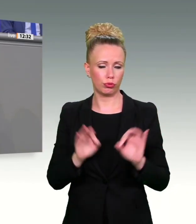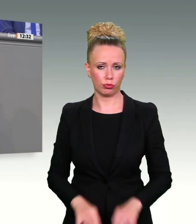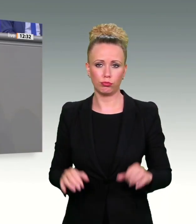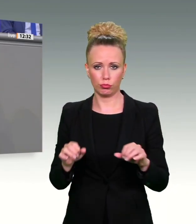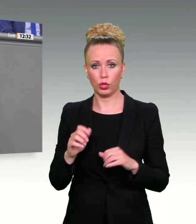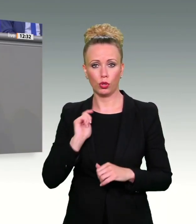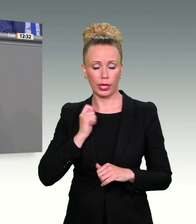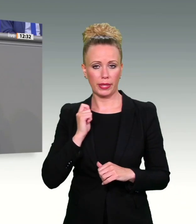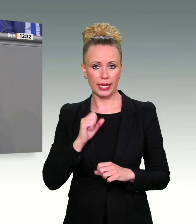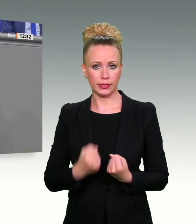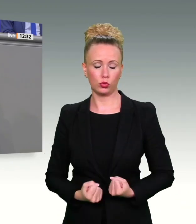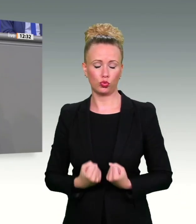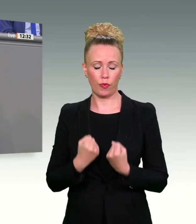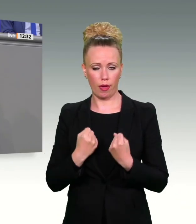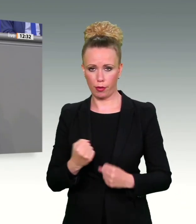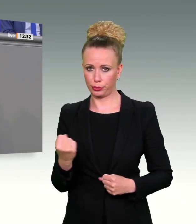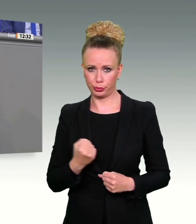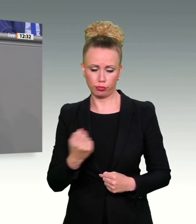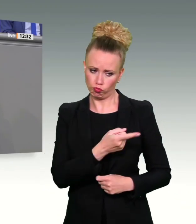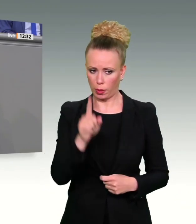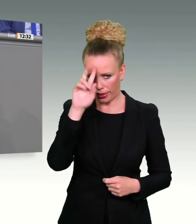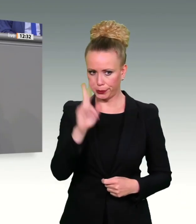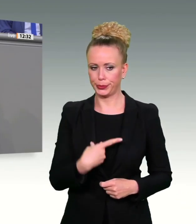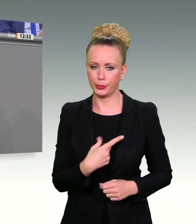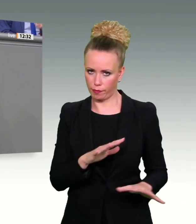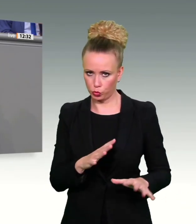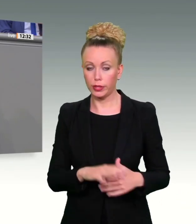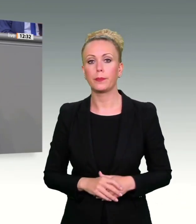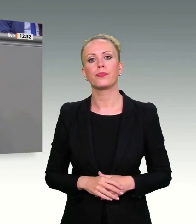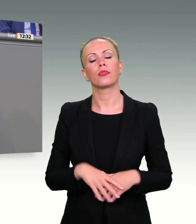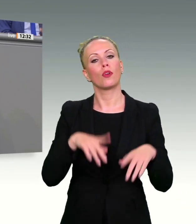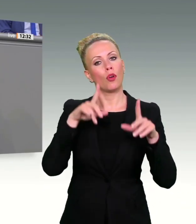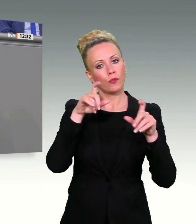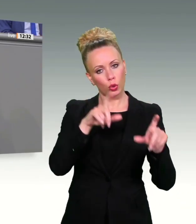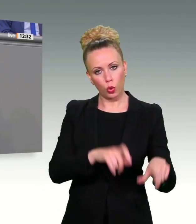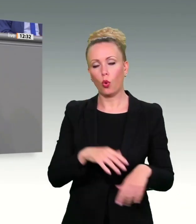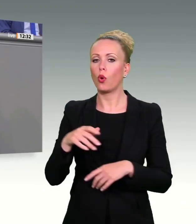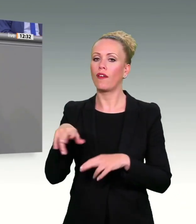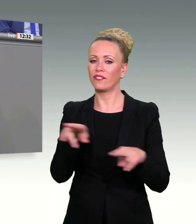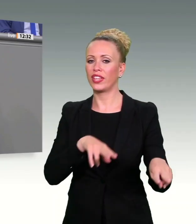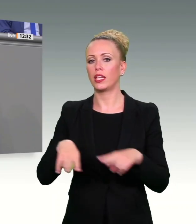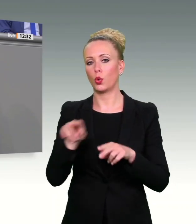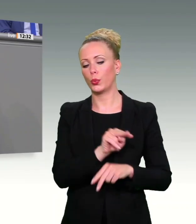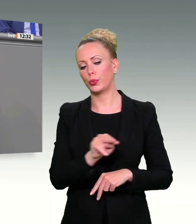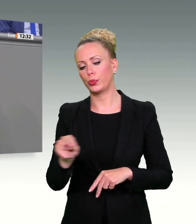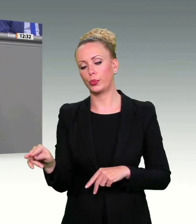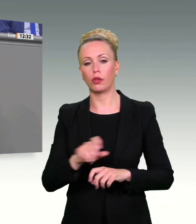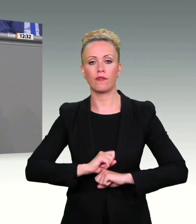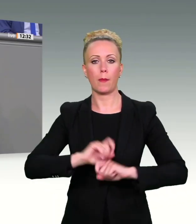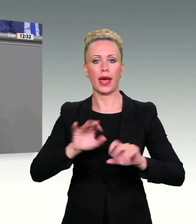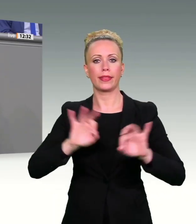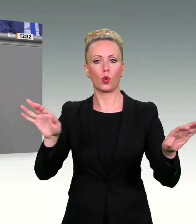Kriminalität. Und auch die Herstellung und Verbreitung von Fotos und Videos von diesen widerlichen Taten gehört